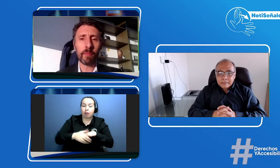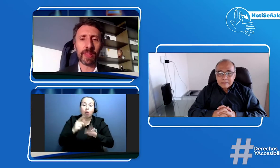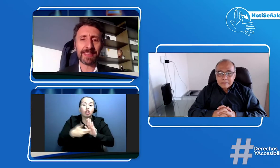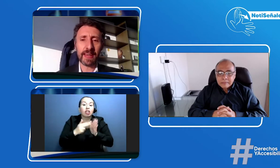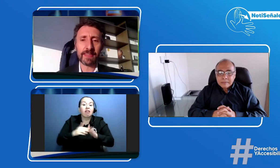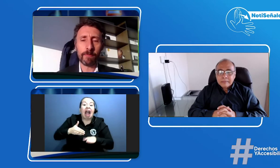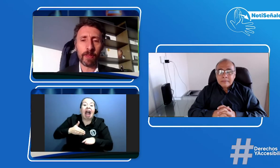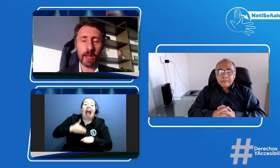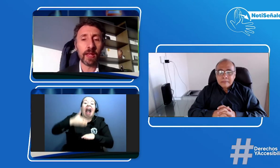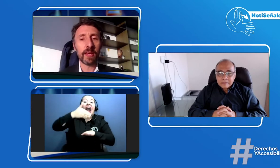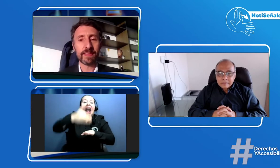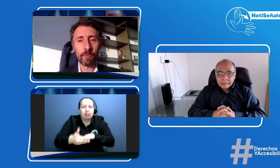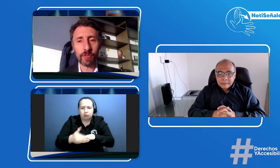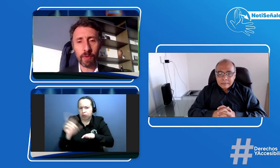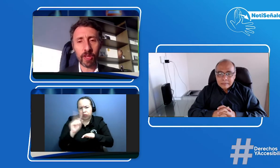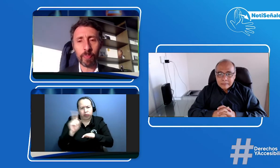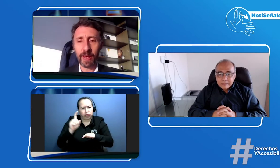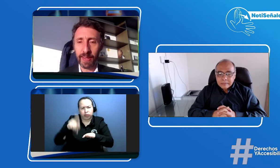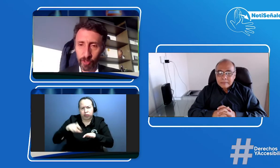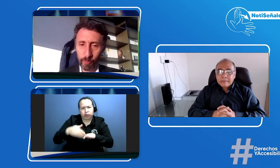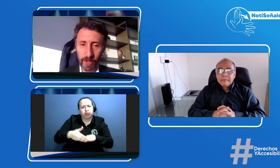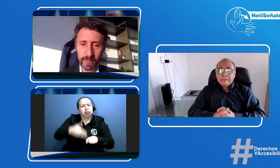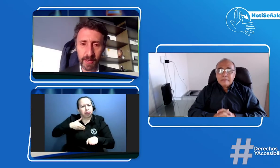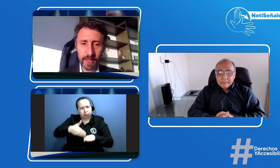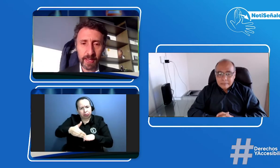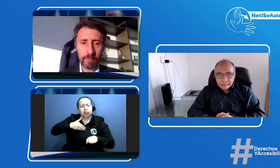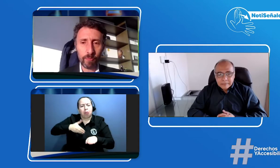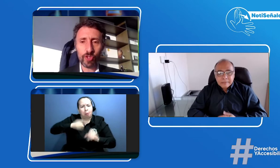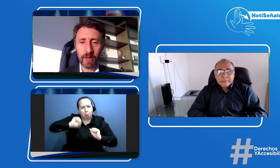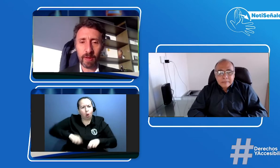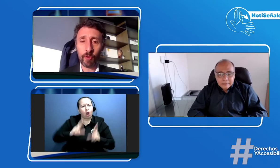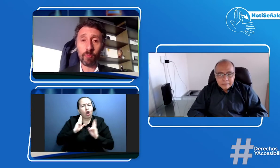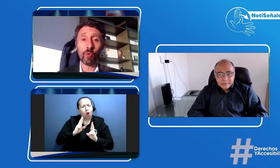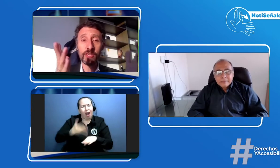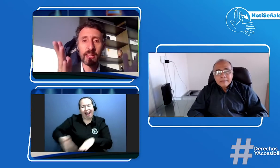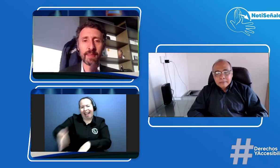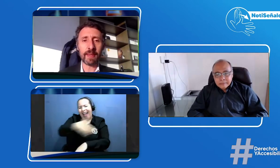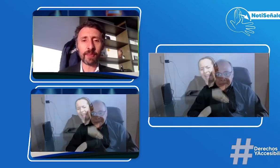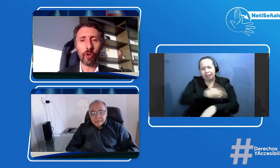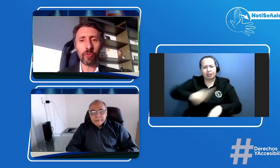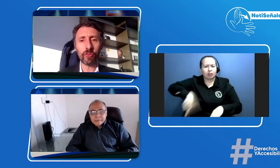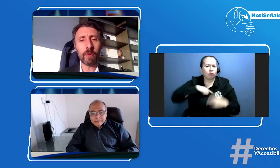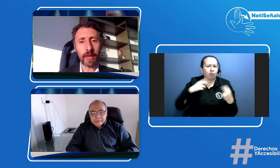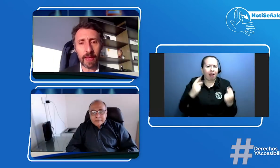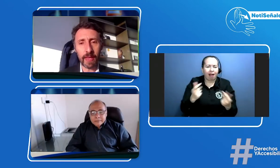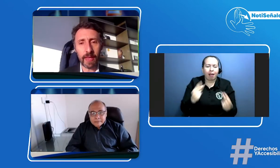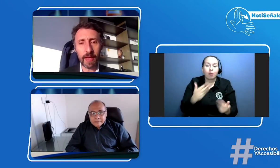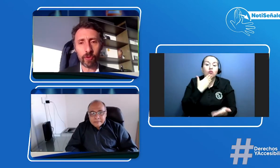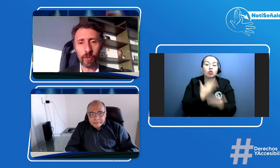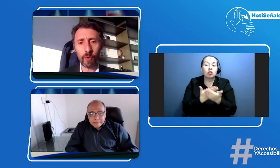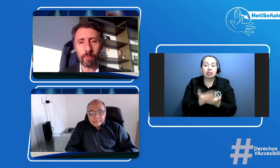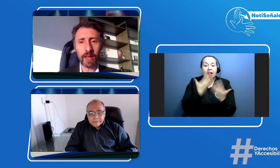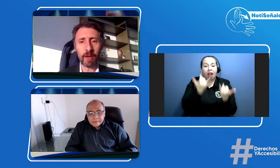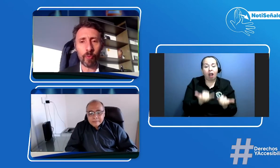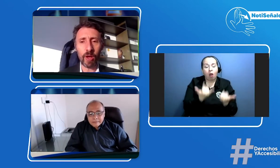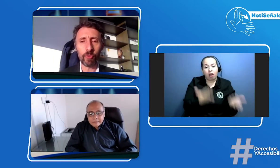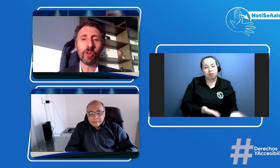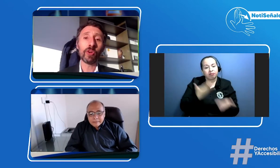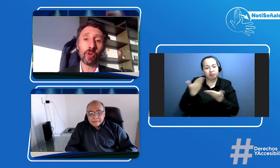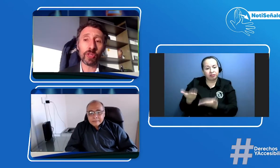hasta ese final estamos trabajando para que eso se pueda hacer mucho más rápido muchas gracias a todos y va a quedar José Luis para que podamos continuar